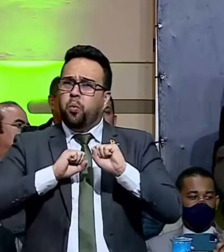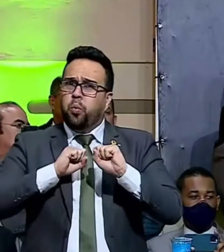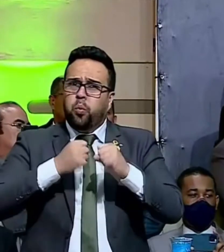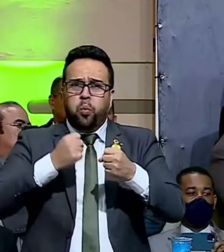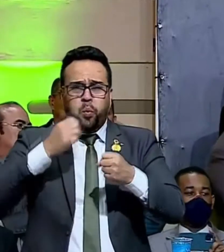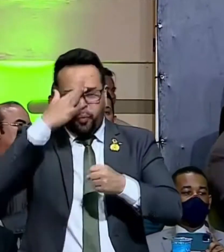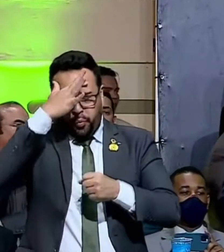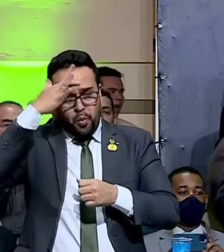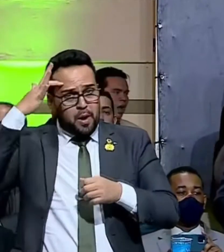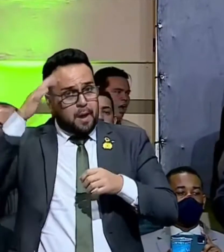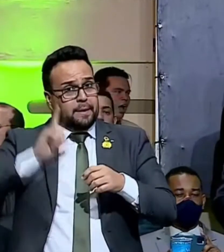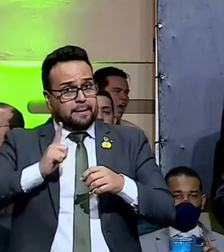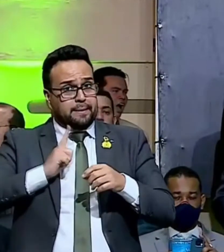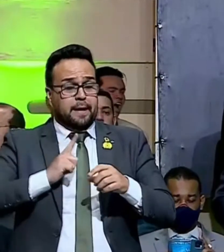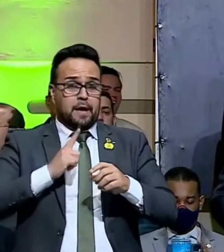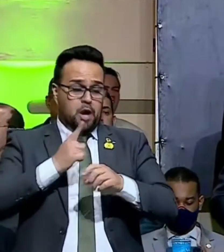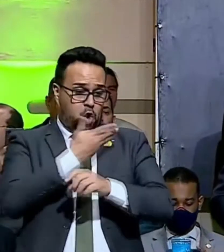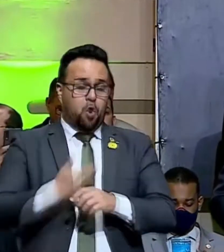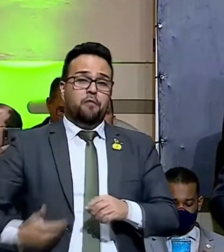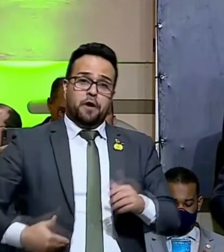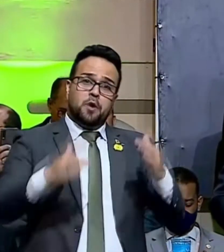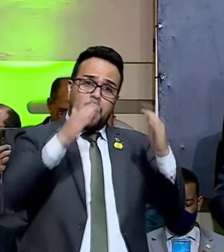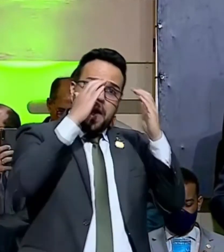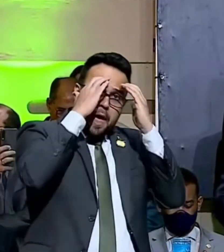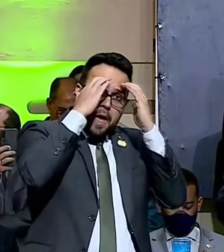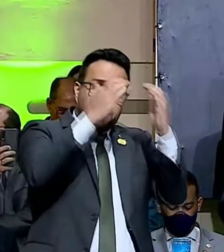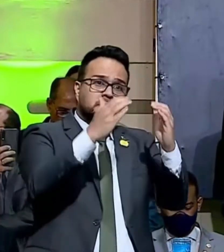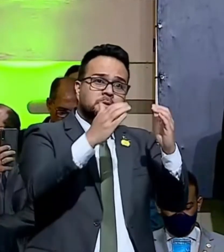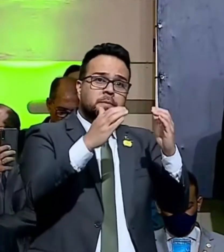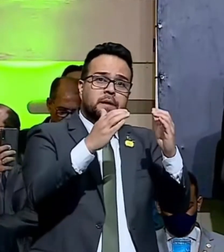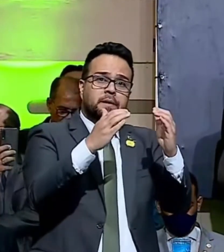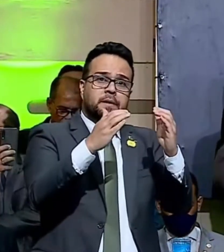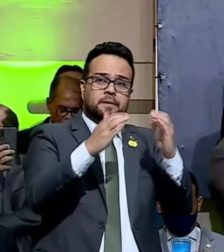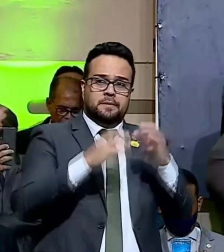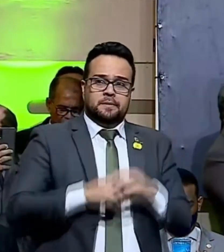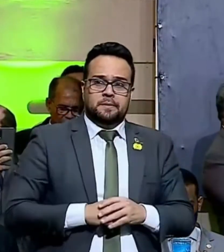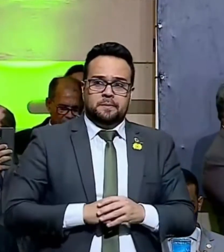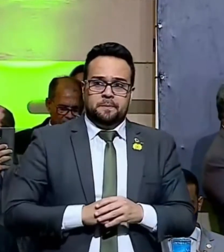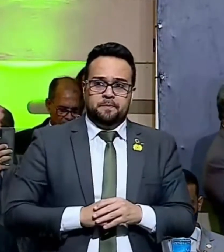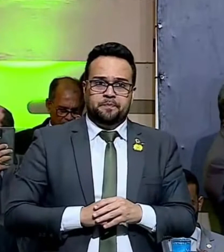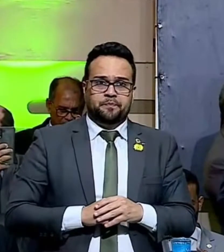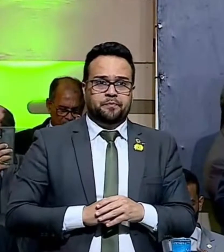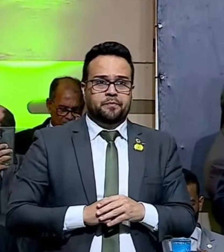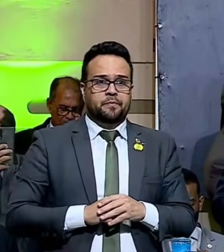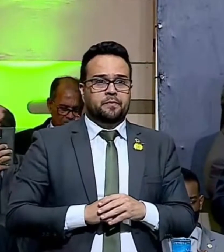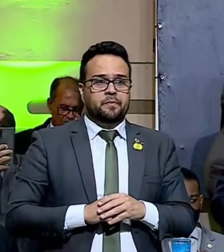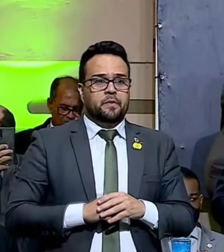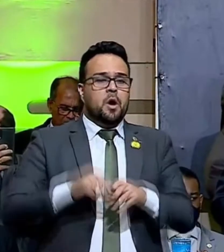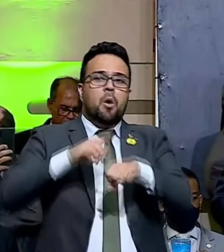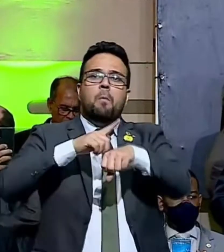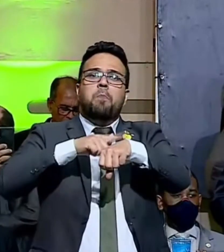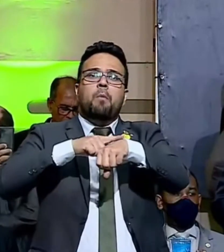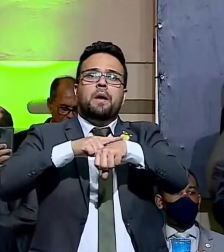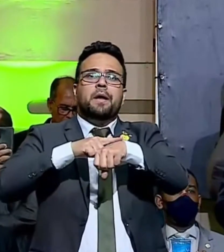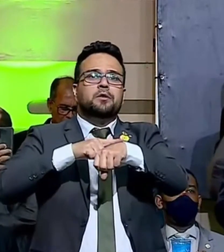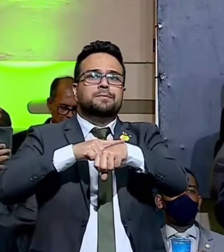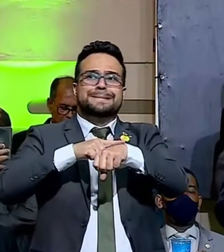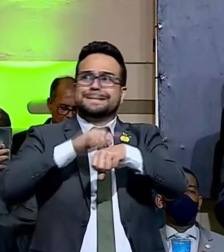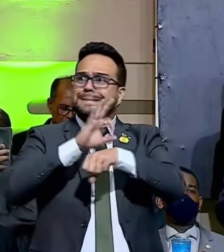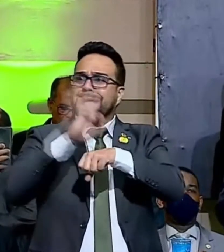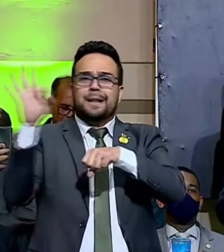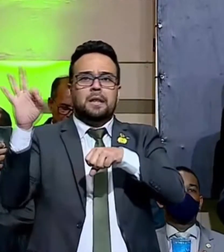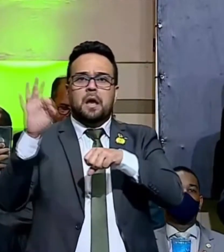Temos um governo que respeita a Constituição brasileira. em nenhum momento fechou o comércio,